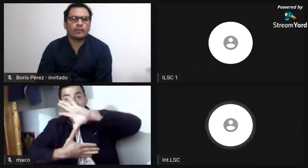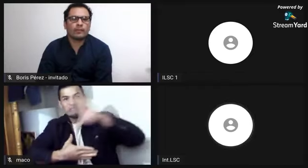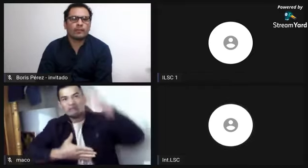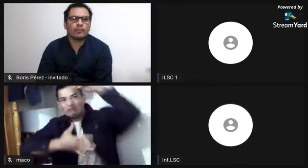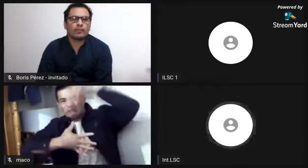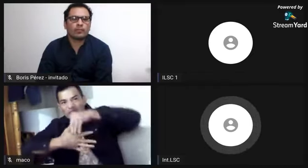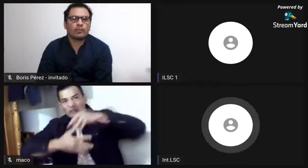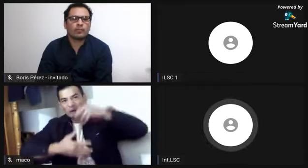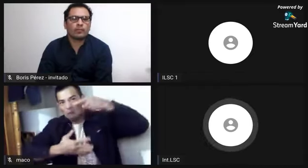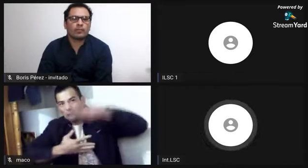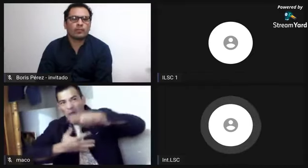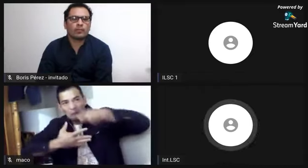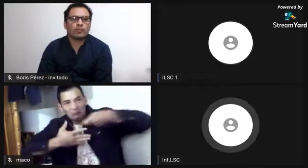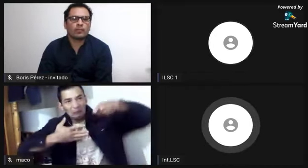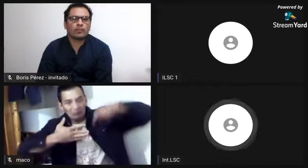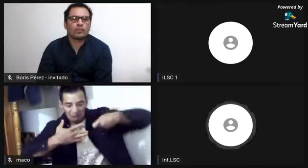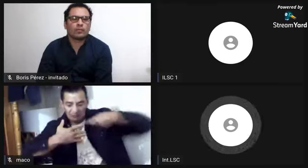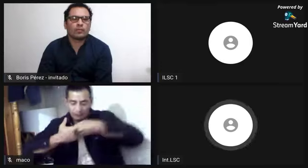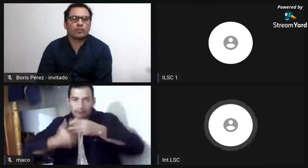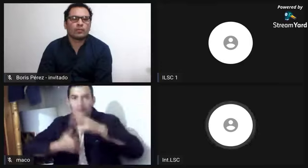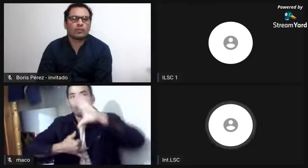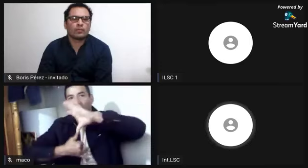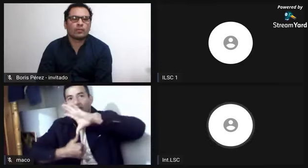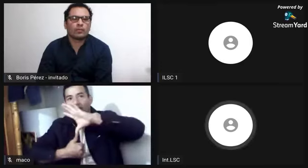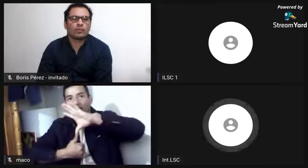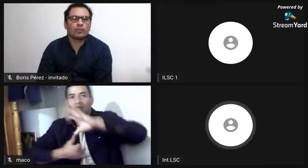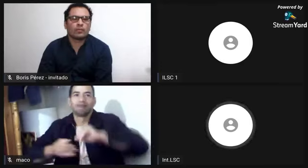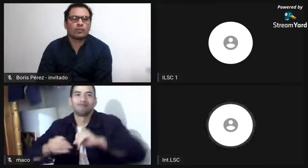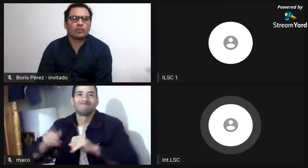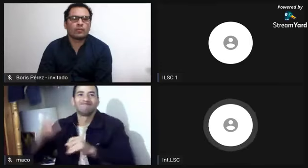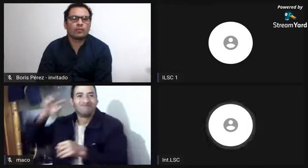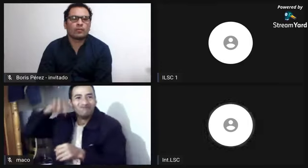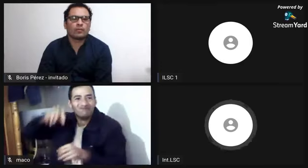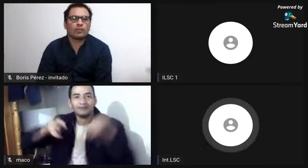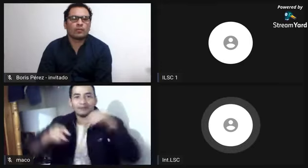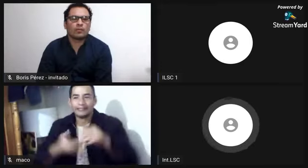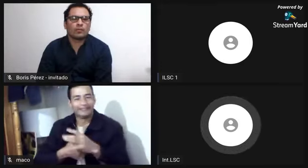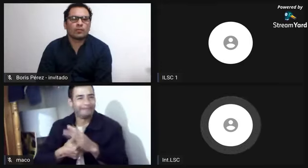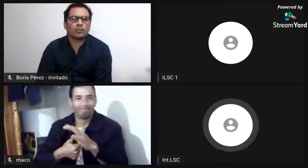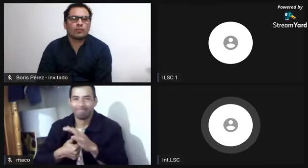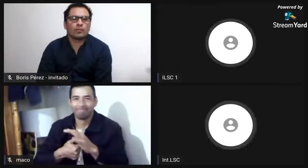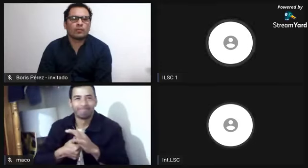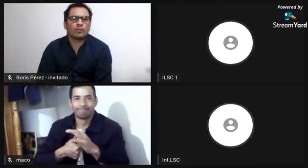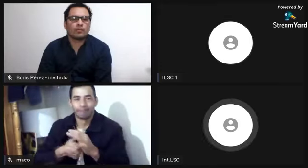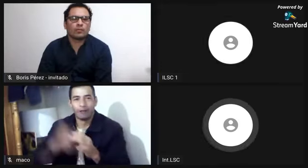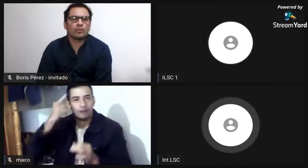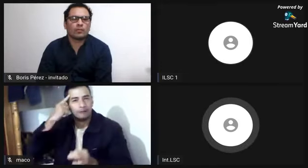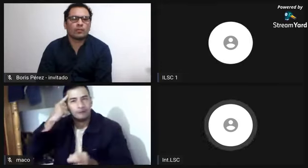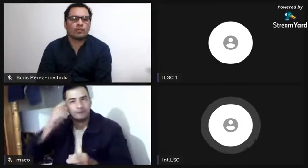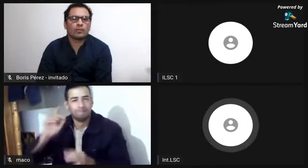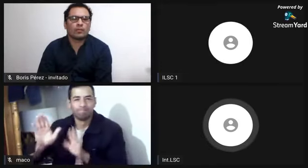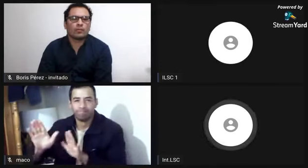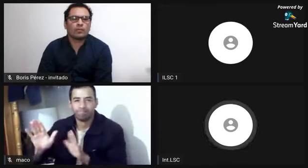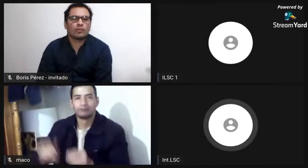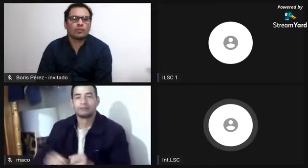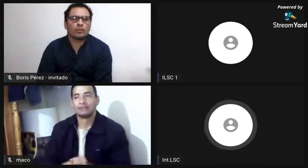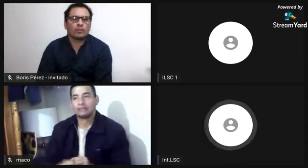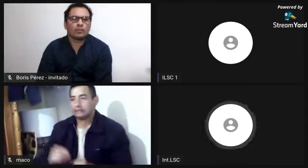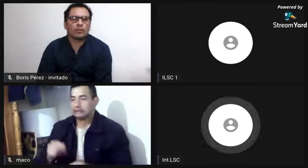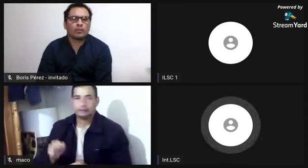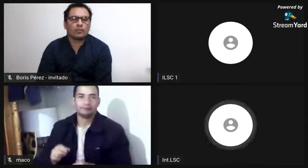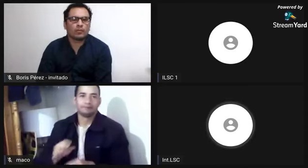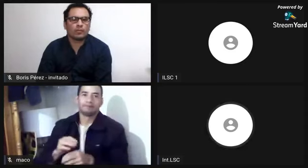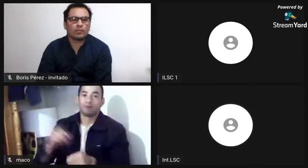si es una historia que tenemos que conocer y que ocurrió en Colombia, pero también en